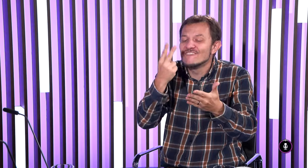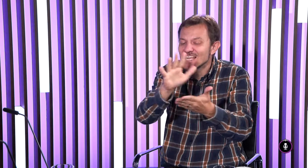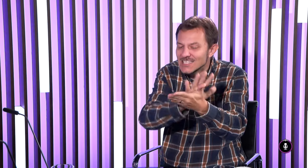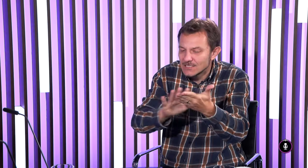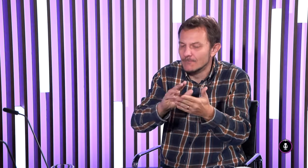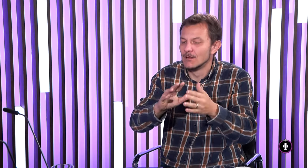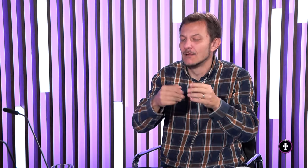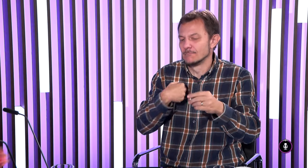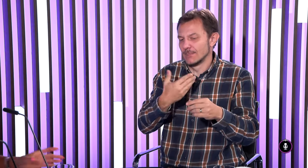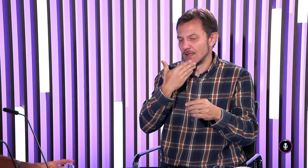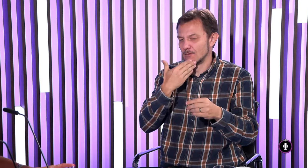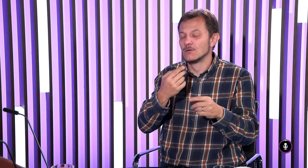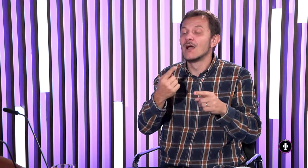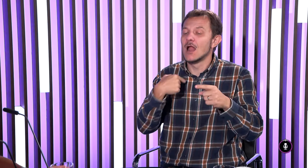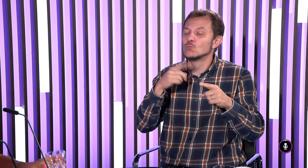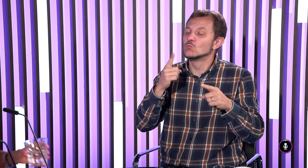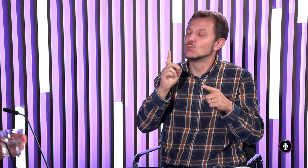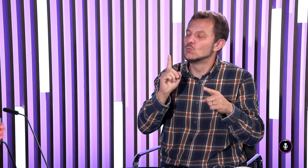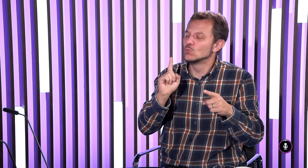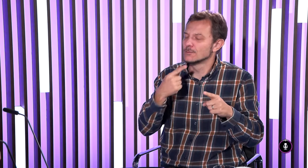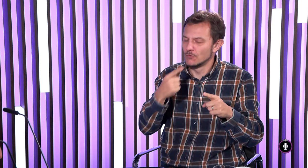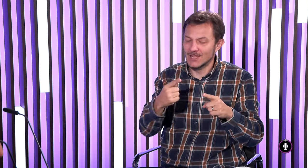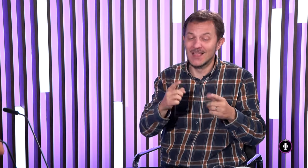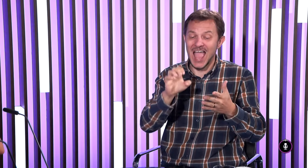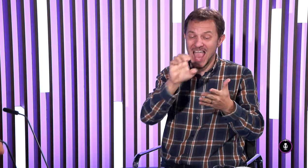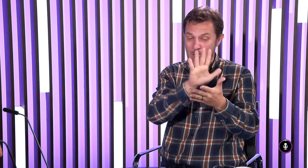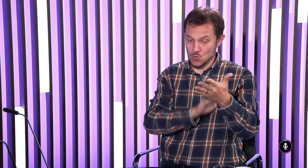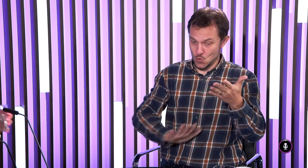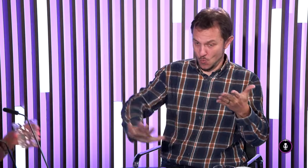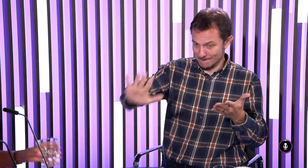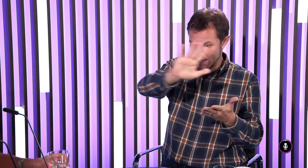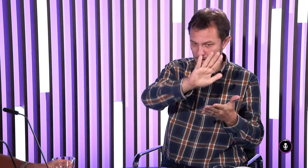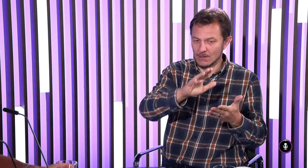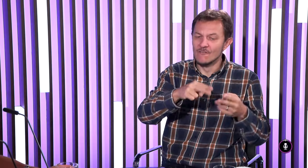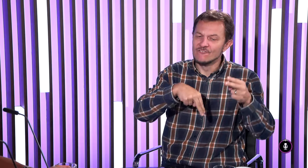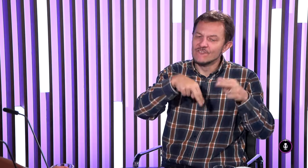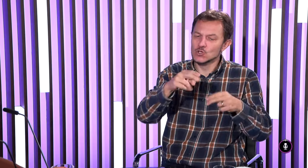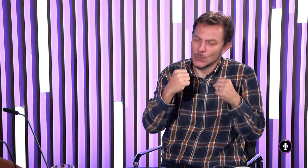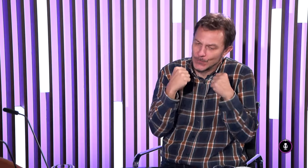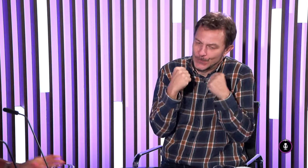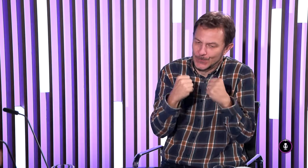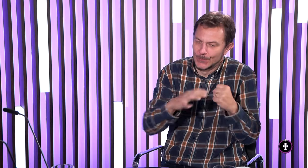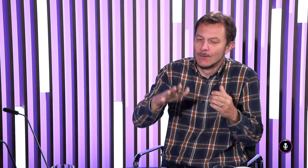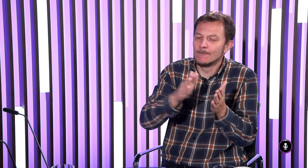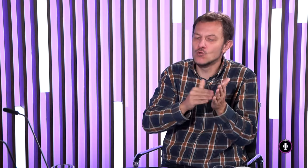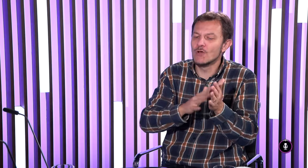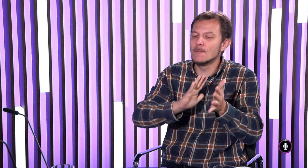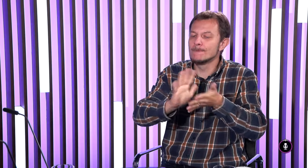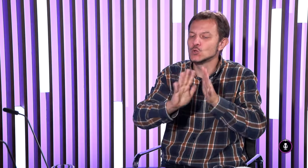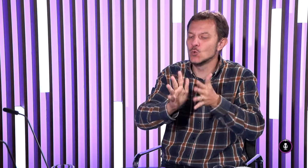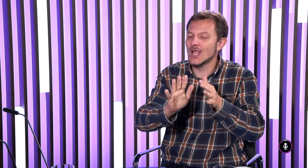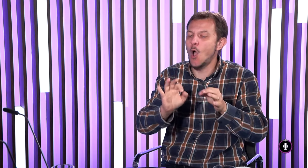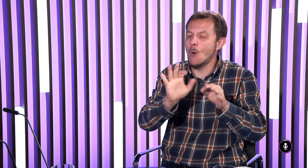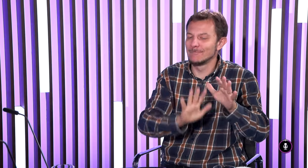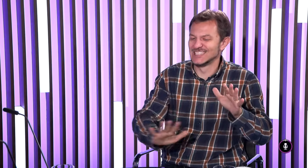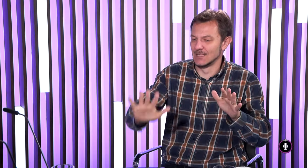ja sa v tom orientujem, rozumiem tomu aj tým významom a ja musím povedať, že v rámci Európy väčšinou